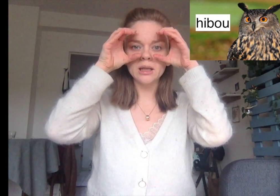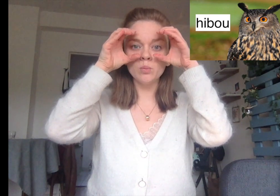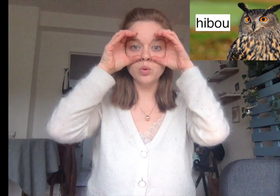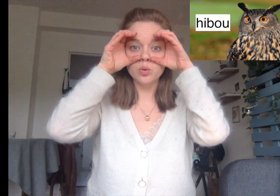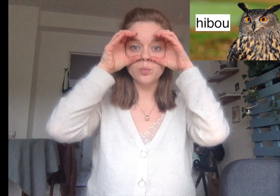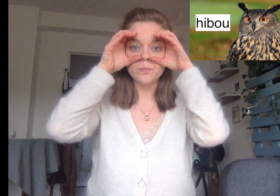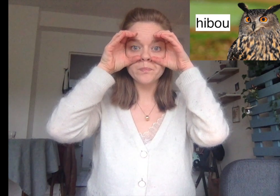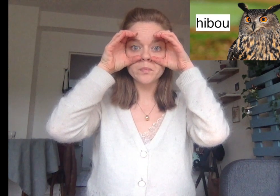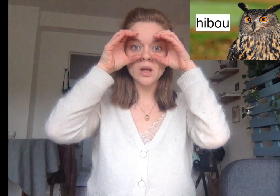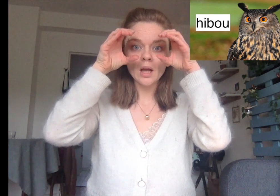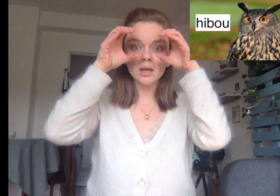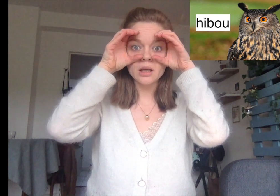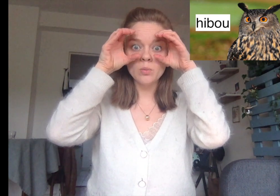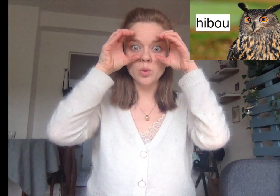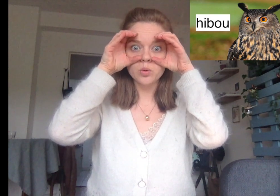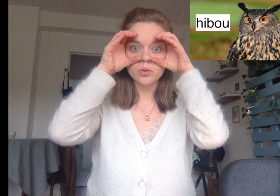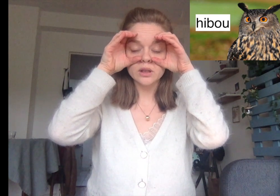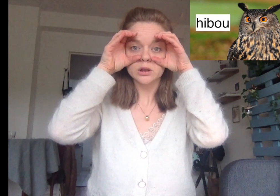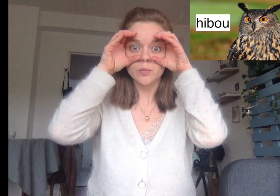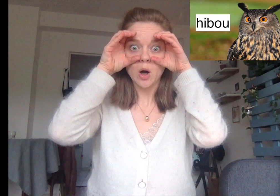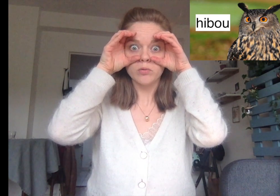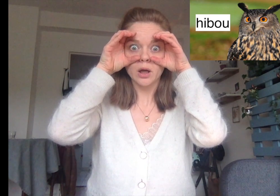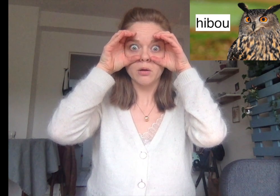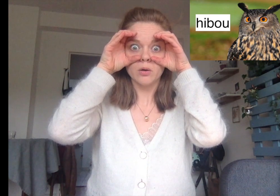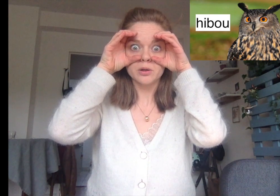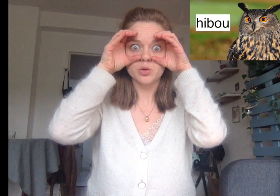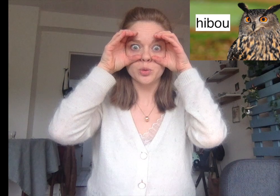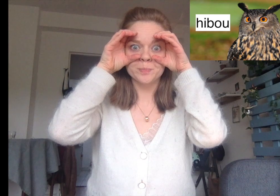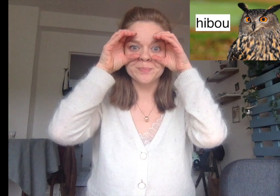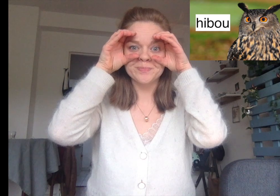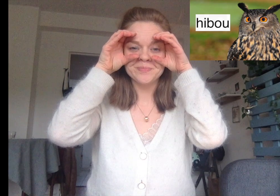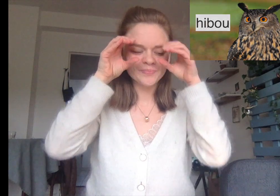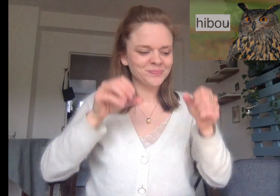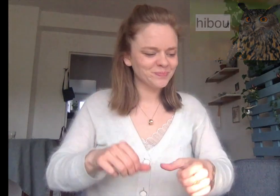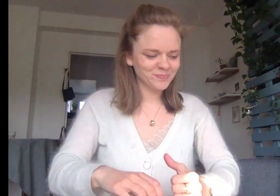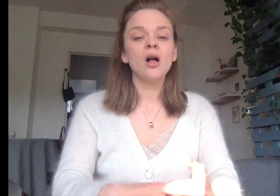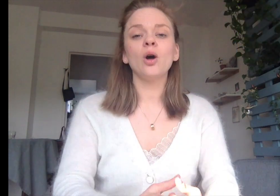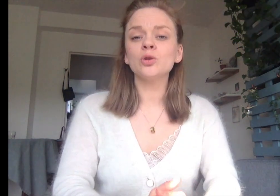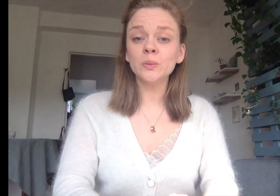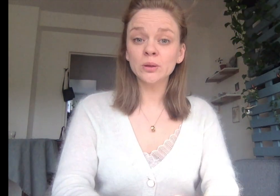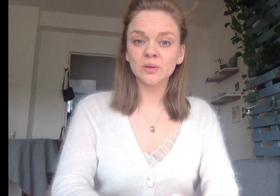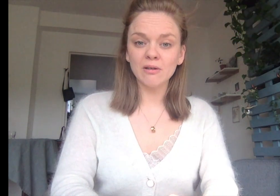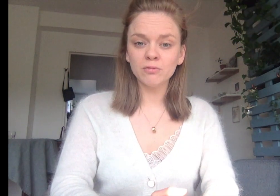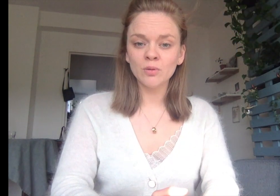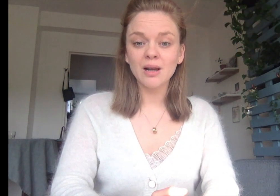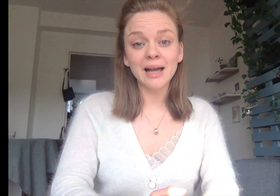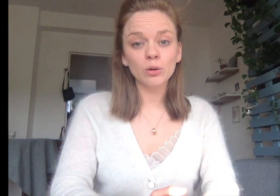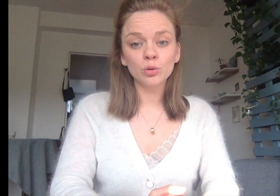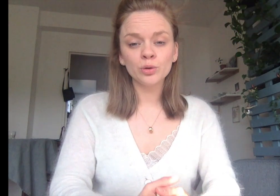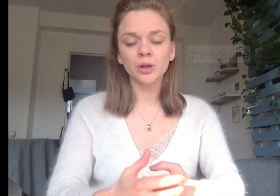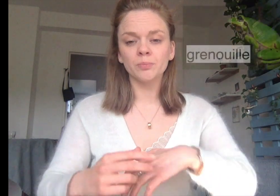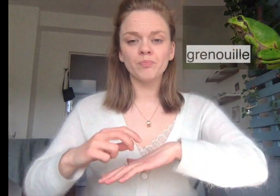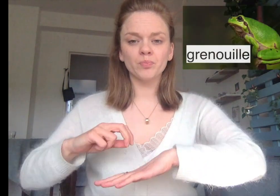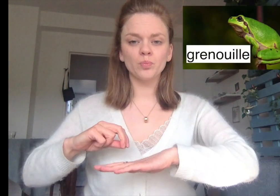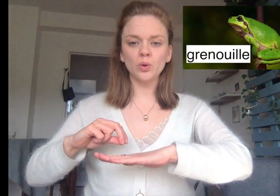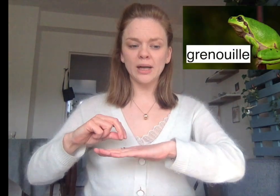Hibou. Hibou. N'hésitez pas à ouvrir grand les yeux. Ensuite, nous avons la grenouille. Pour la